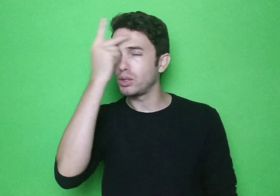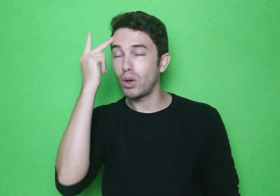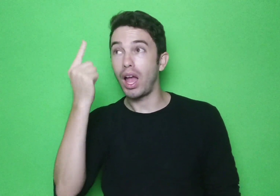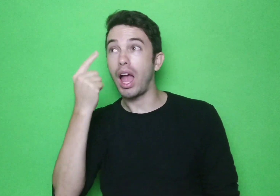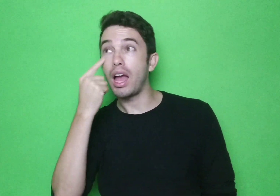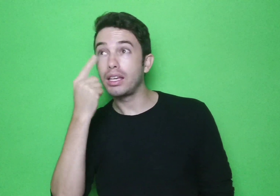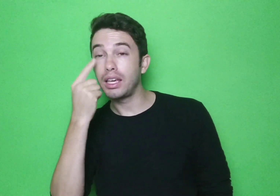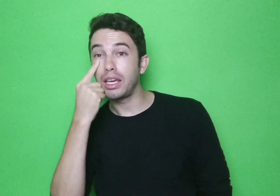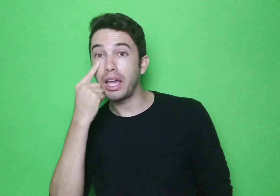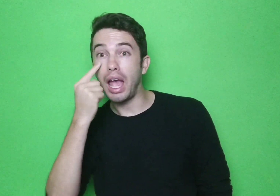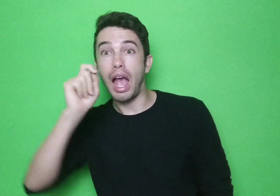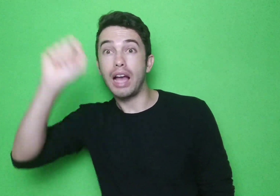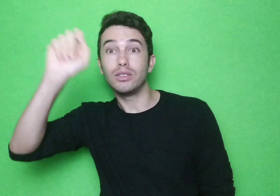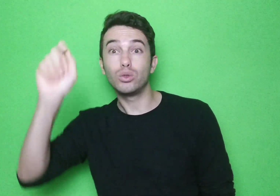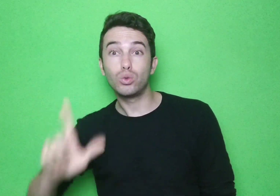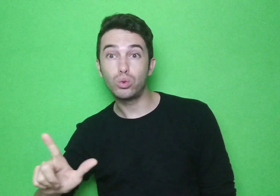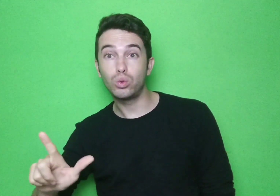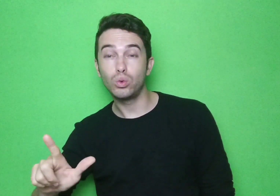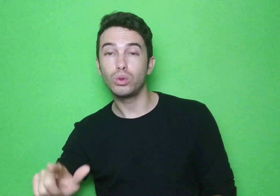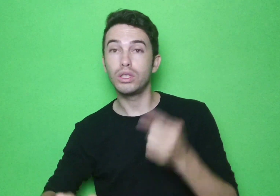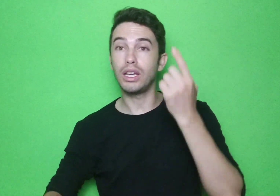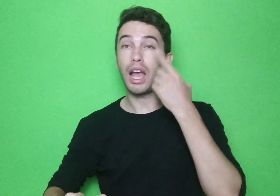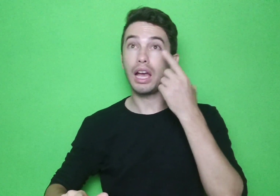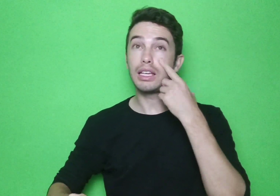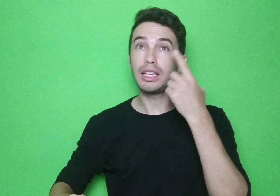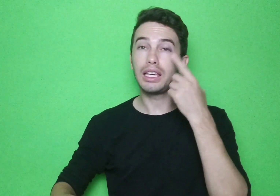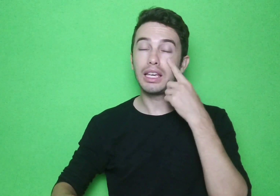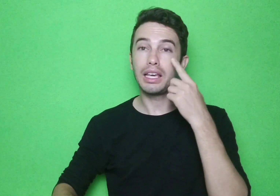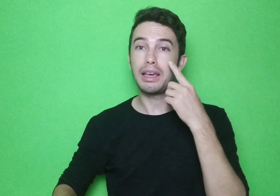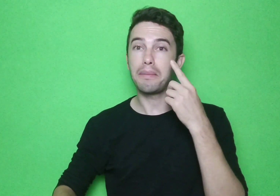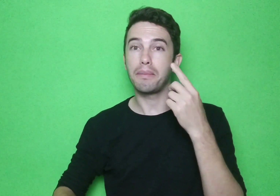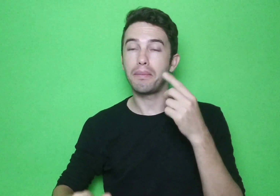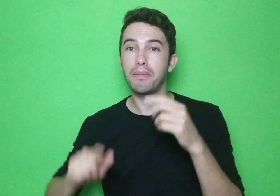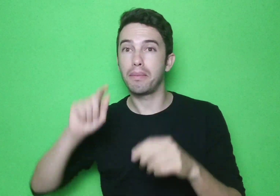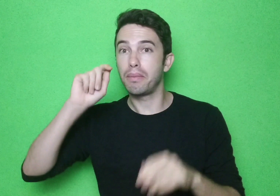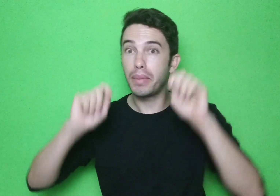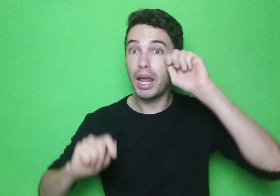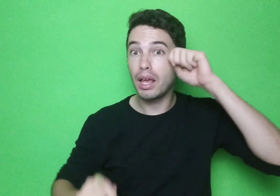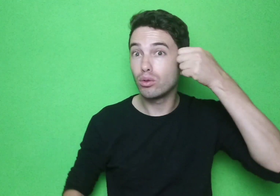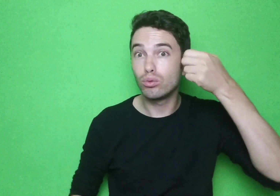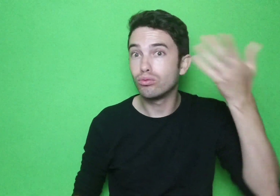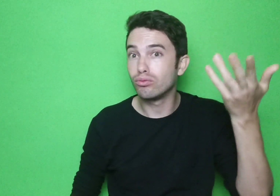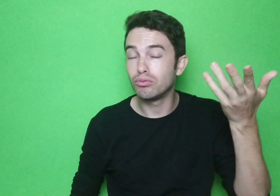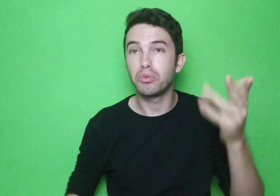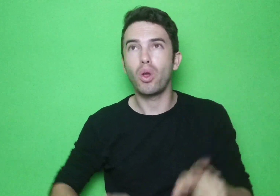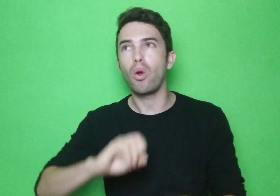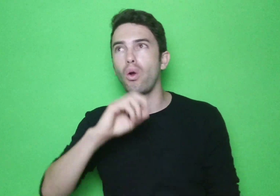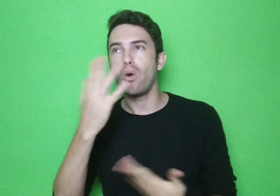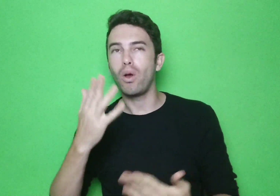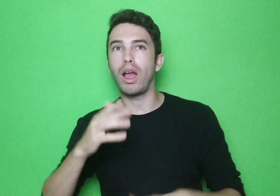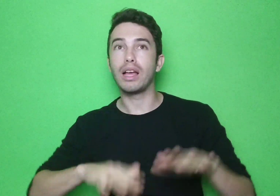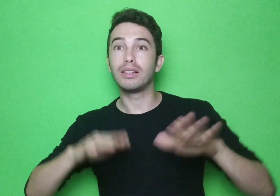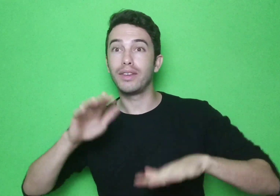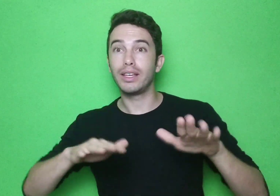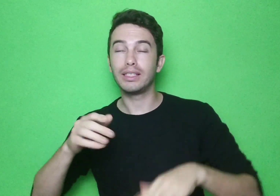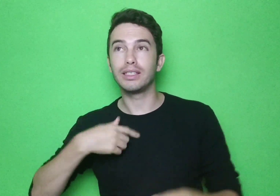exemplo, às vezes a pessoa tem um olho azul de um lado e do outro lado ela tem uma cor preta.